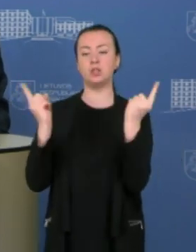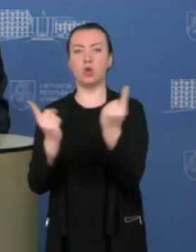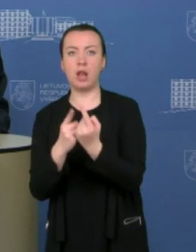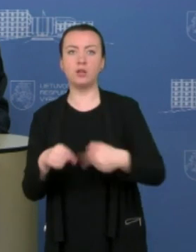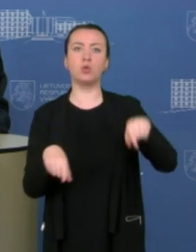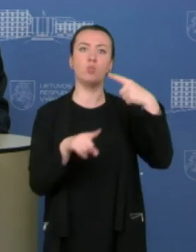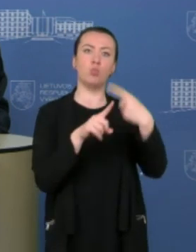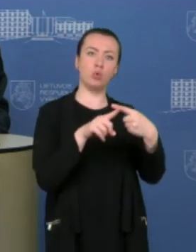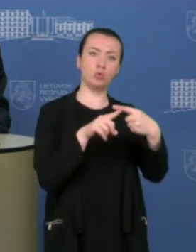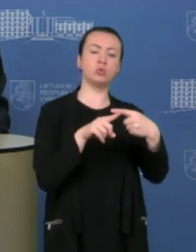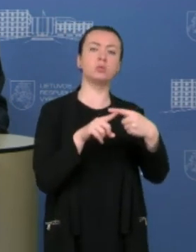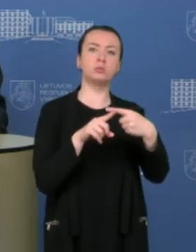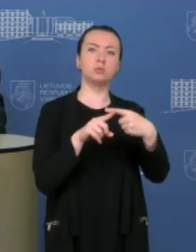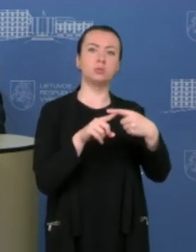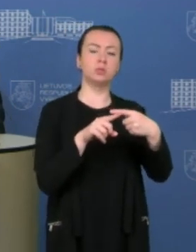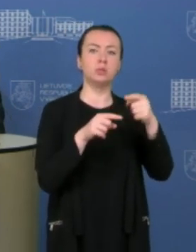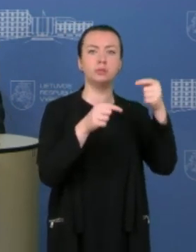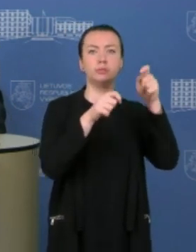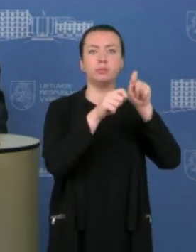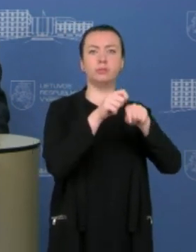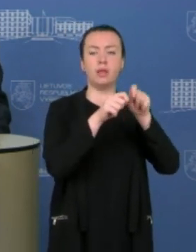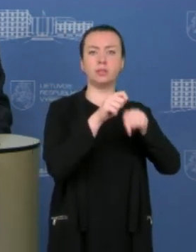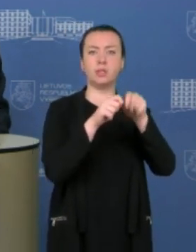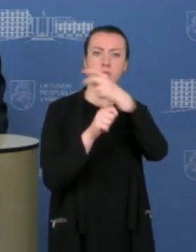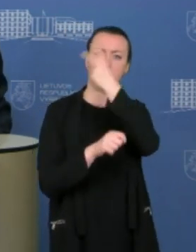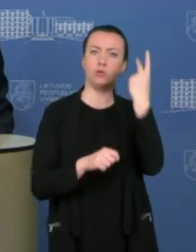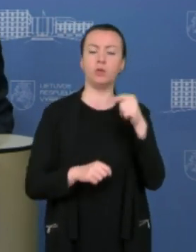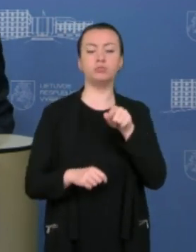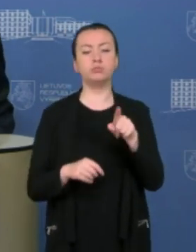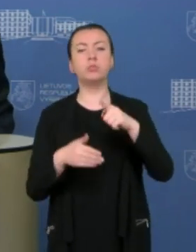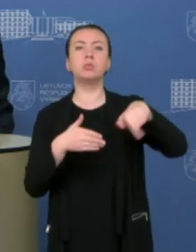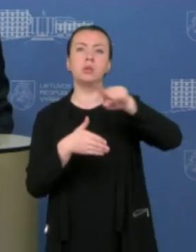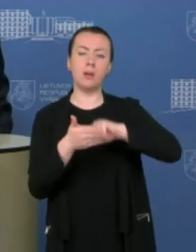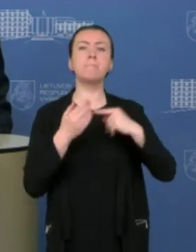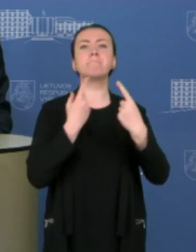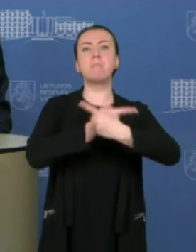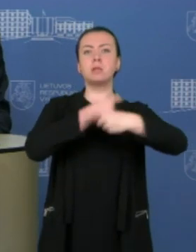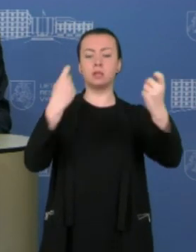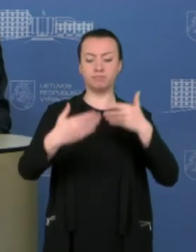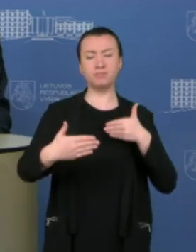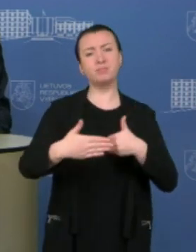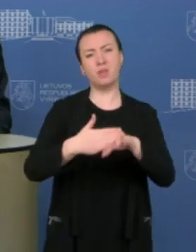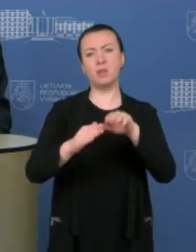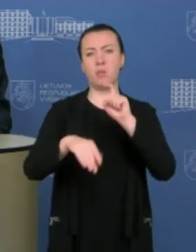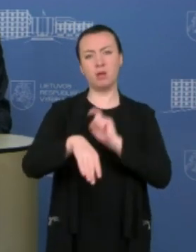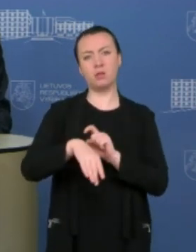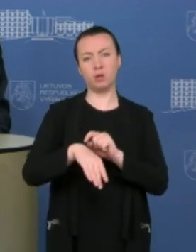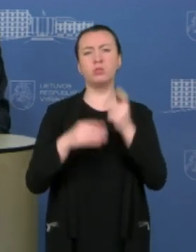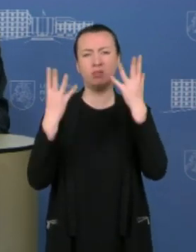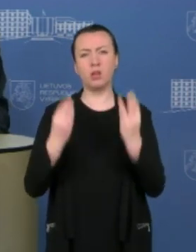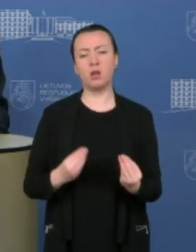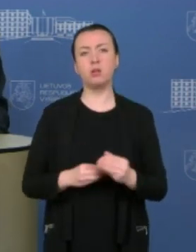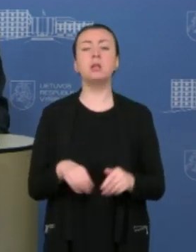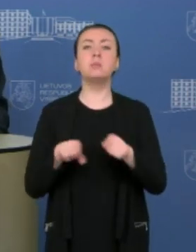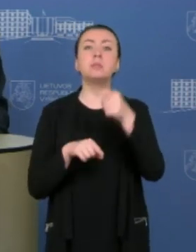Lietuvoje. Bet šiais klausimais mes savo sprendimus paskelbsime artimiausiomis dienomis,